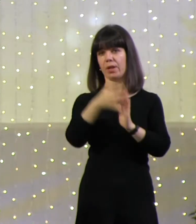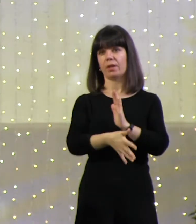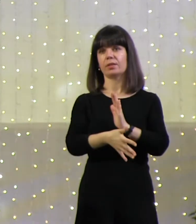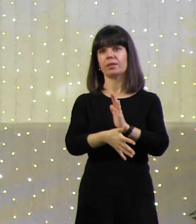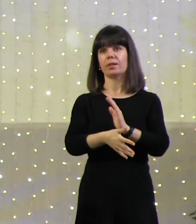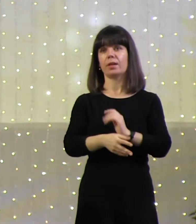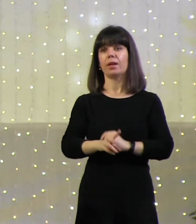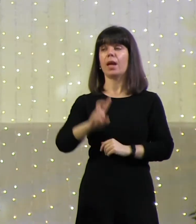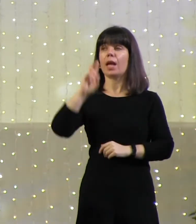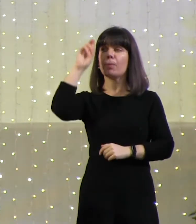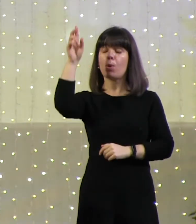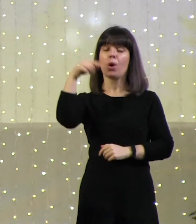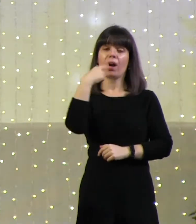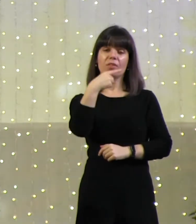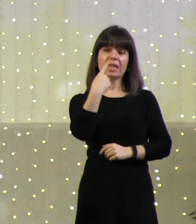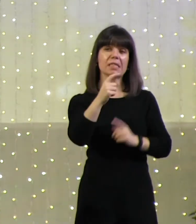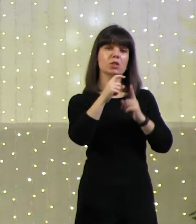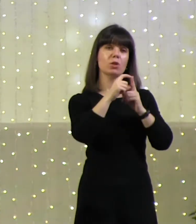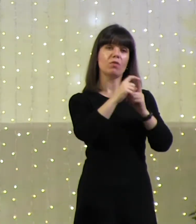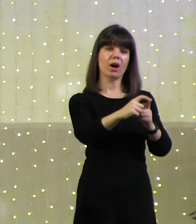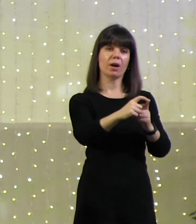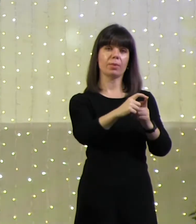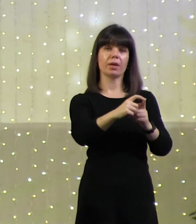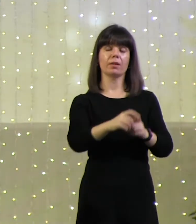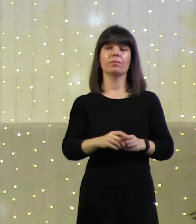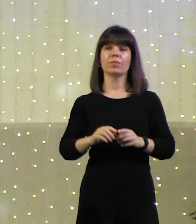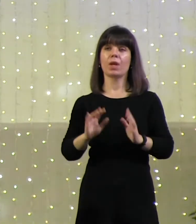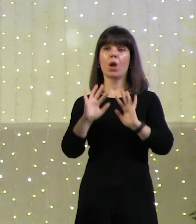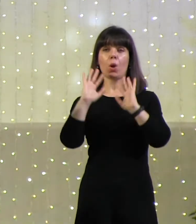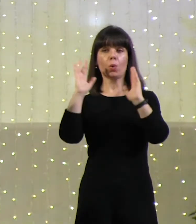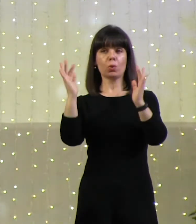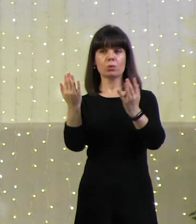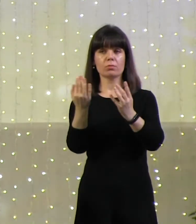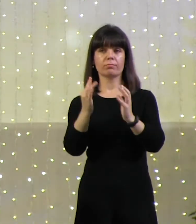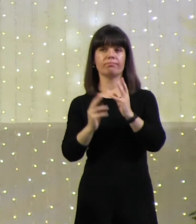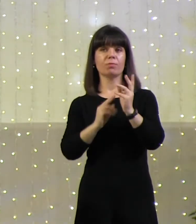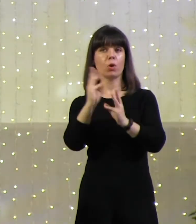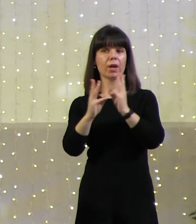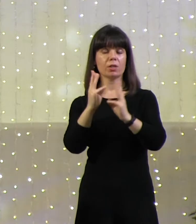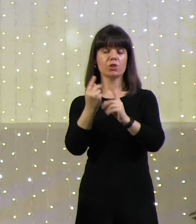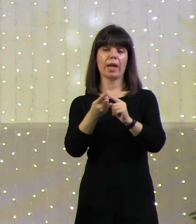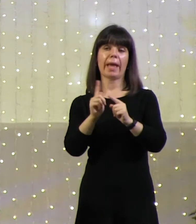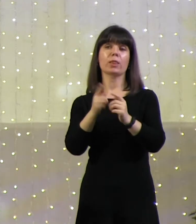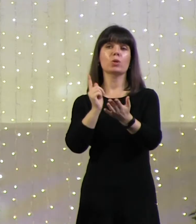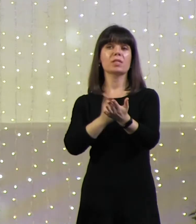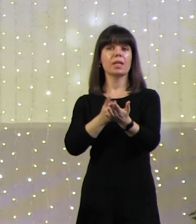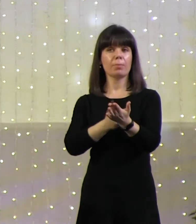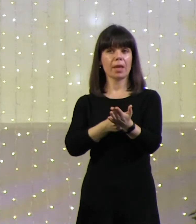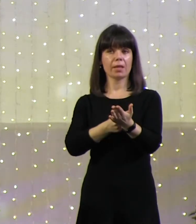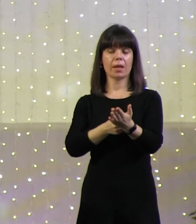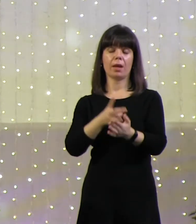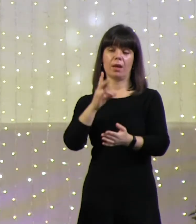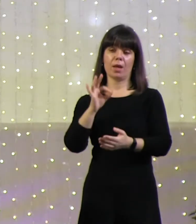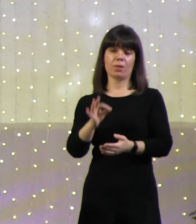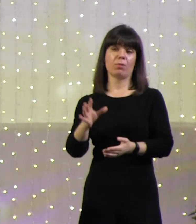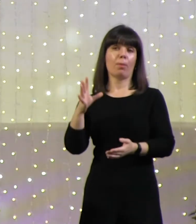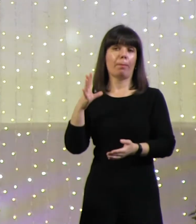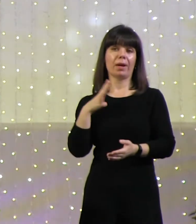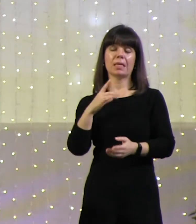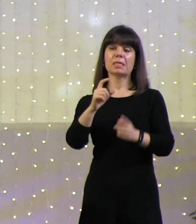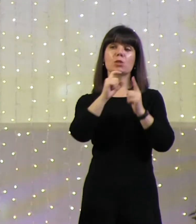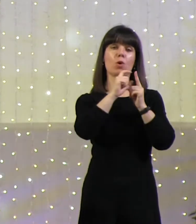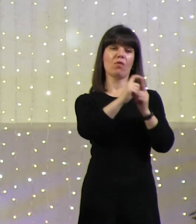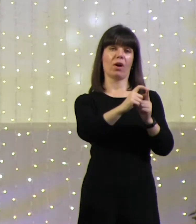И Бог заговорил словами. Куст, как знамение, выполнил свою роль, но слова не заменят